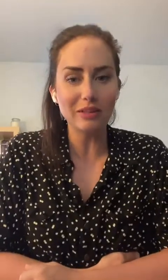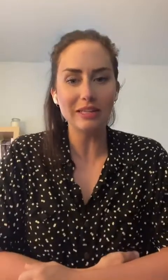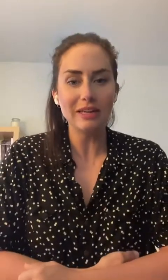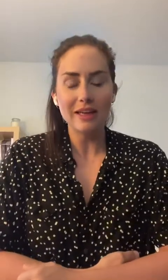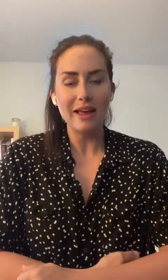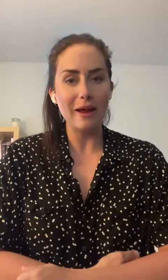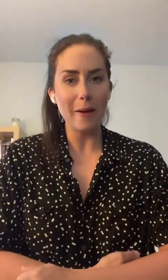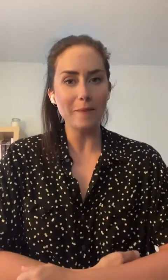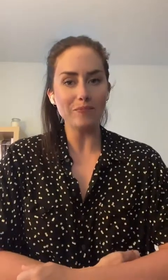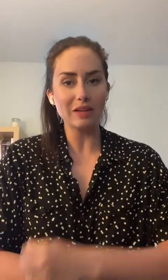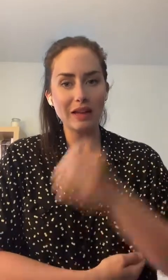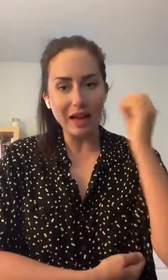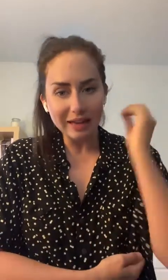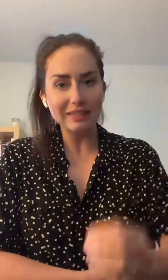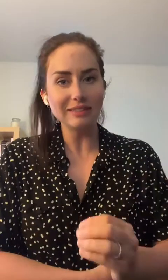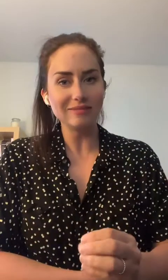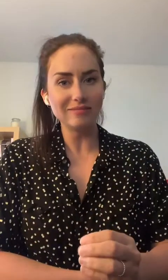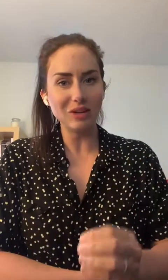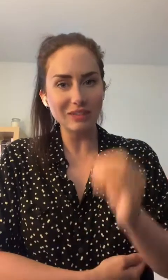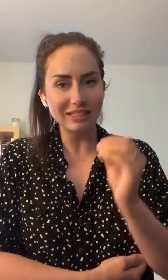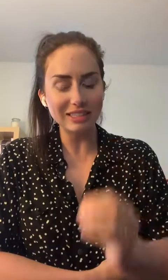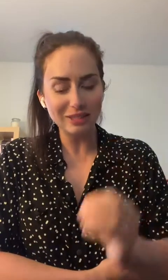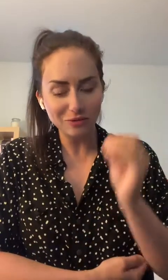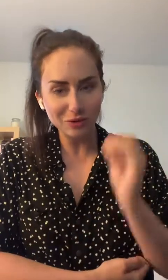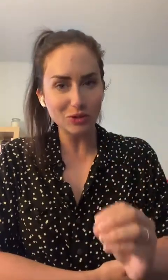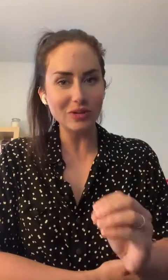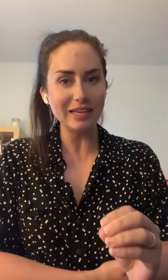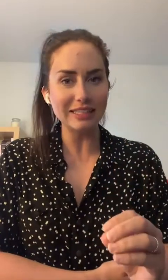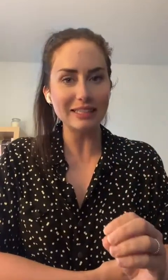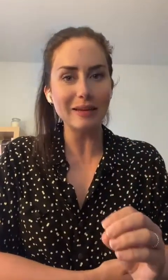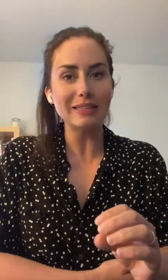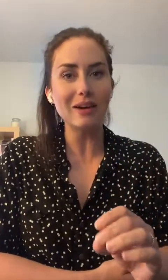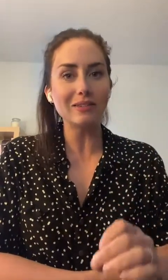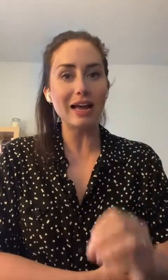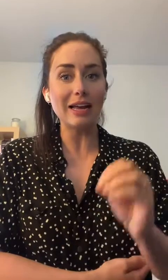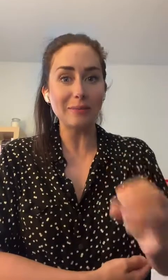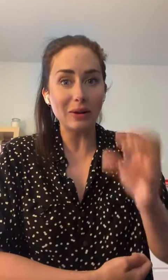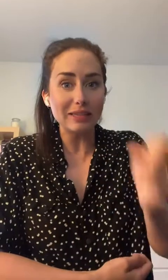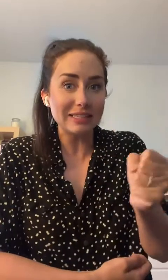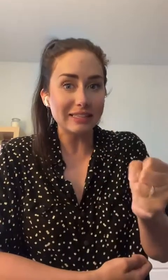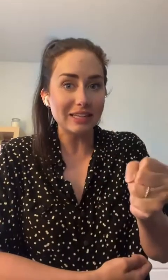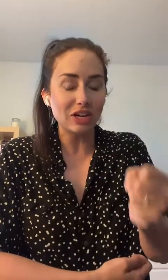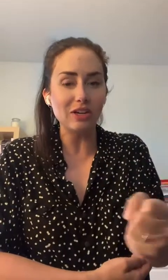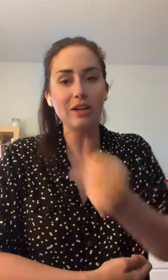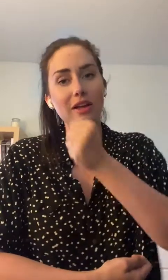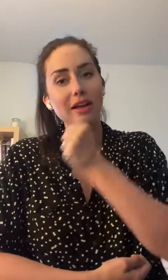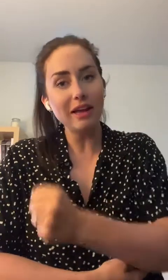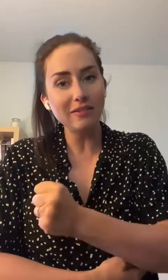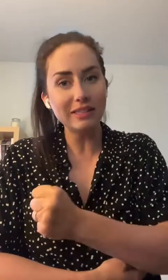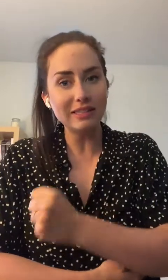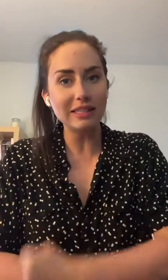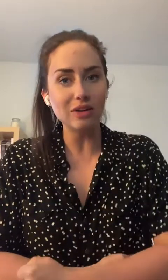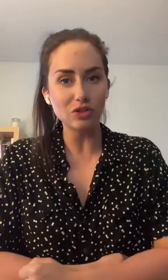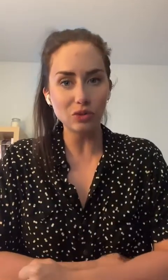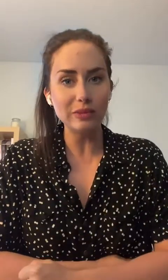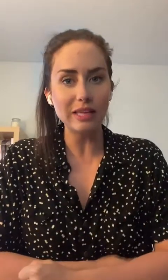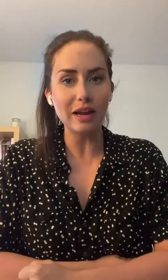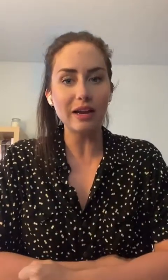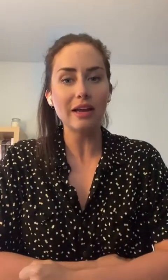Monday. Arrêtez de vous acheter des foutues lingettes démarquantes. Prenez cet argent-là, investissez dans une eau micellaire,